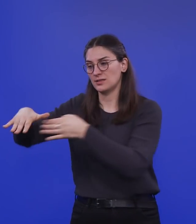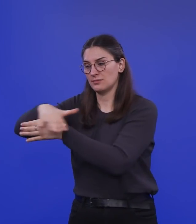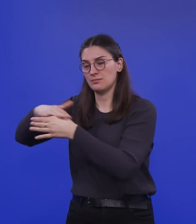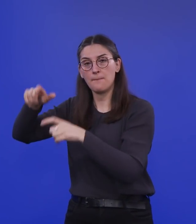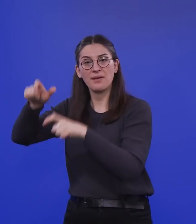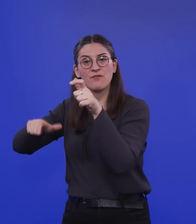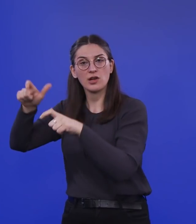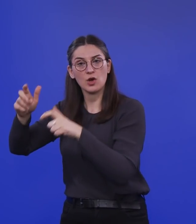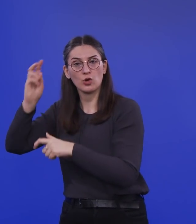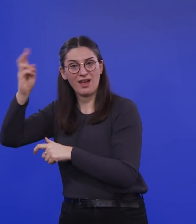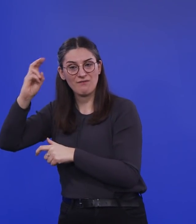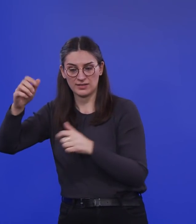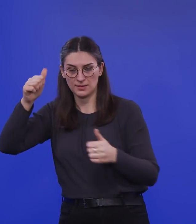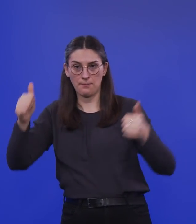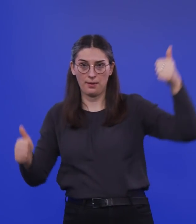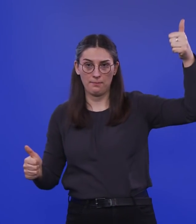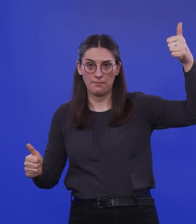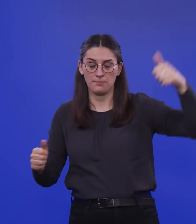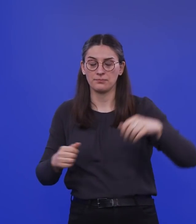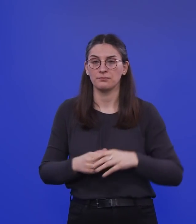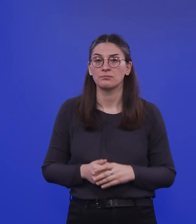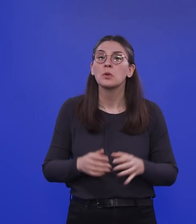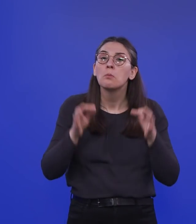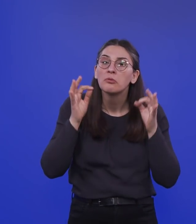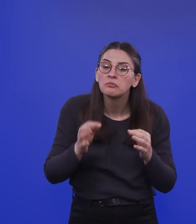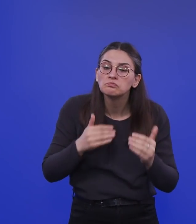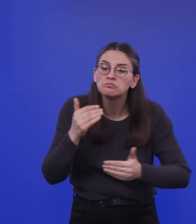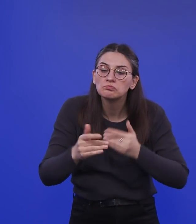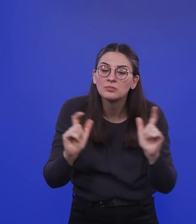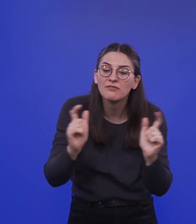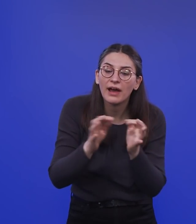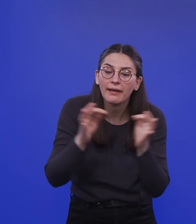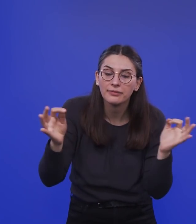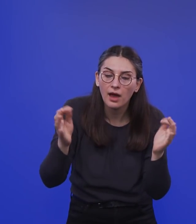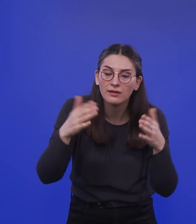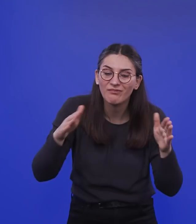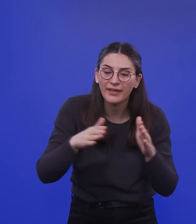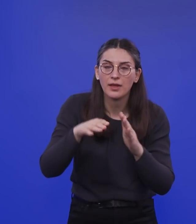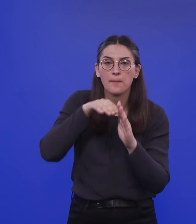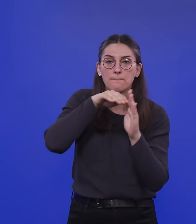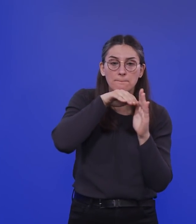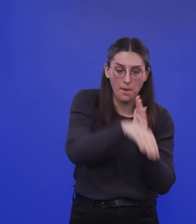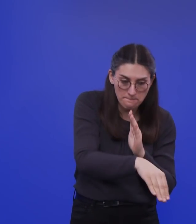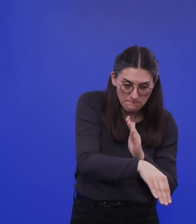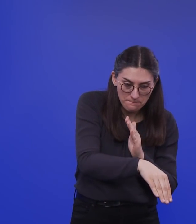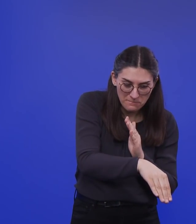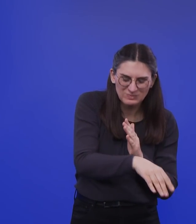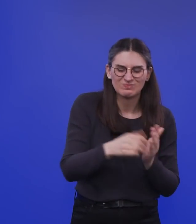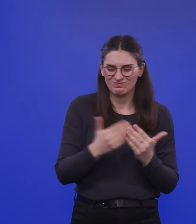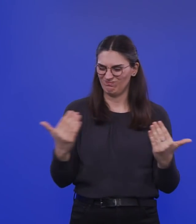Erwachsenen. Und dann über die Feiertage drastisch gesunken sind. dass man jetzt inzwischen sagen kann, und das konnte man